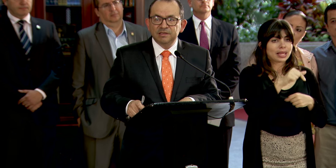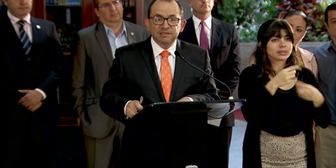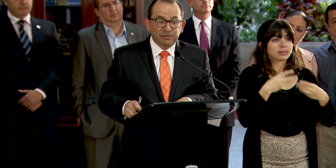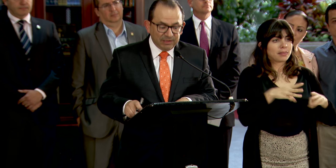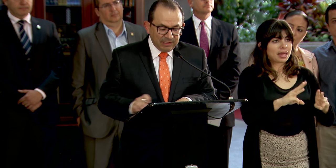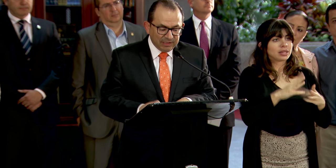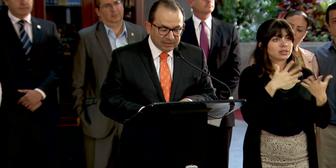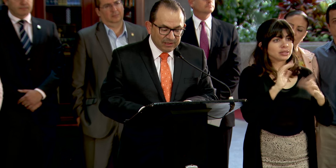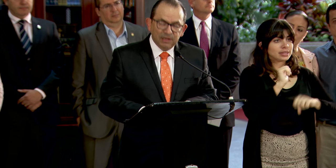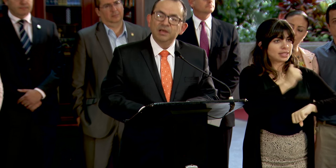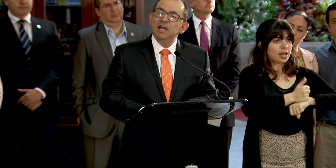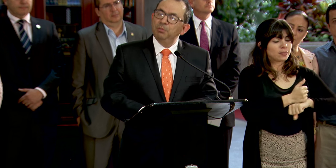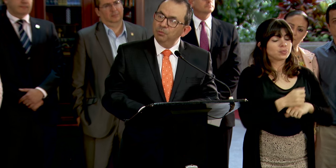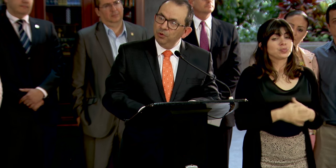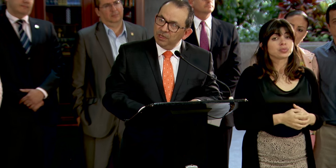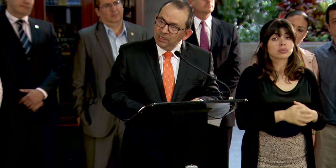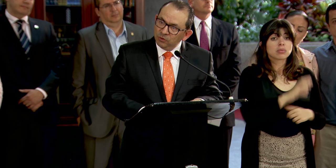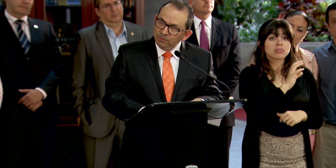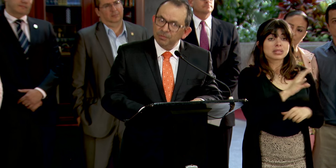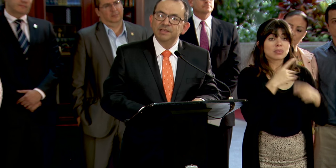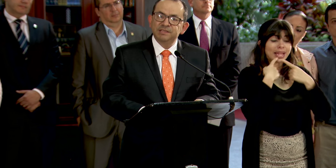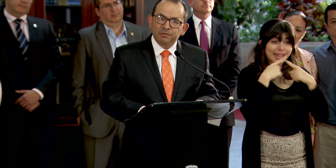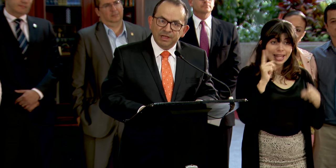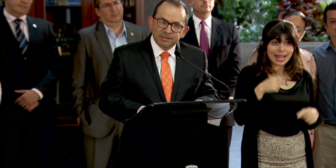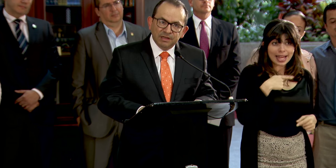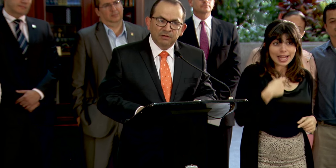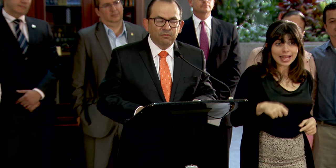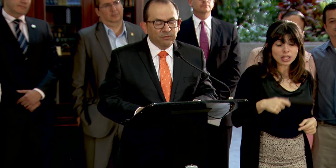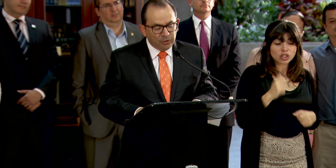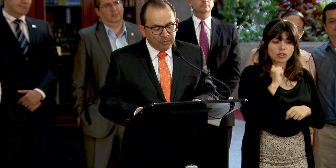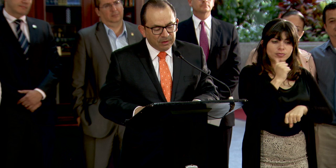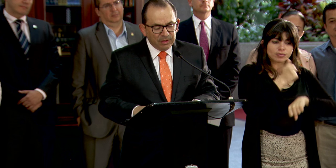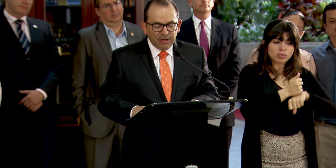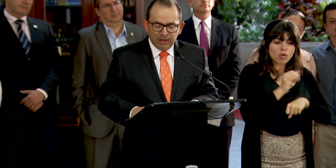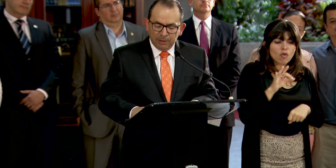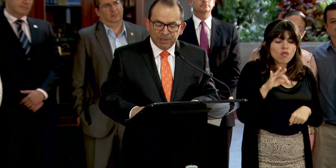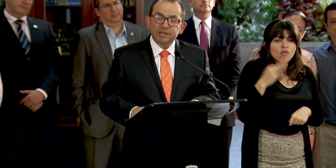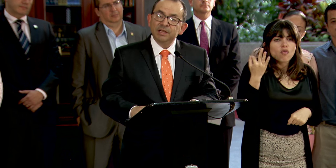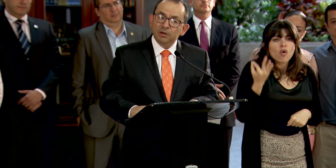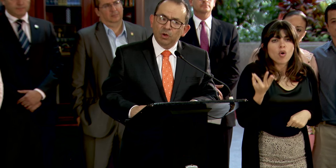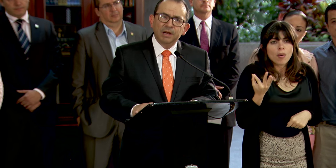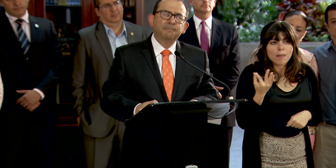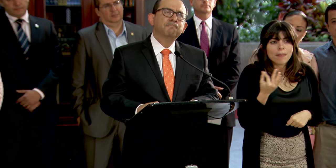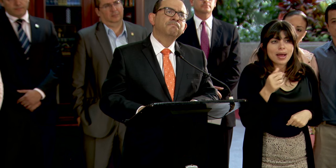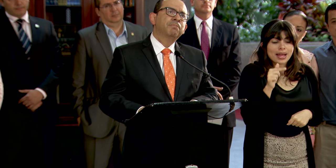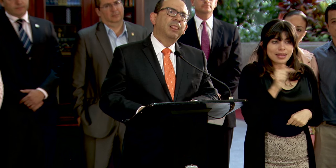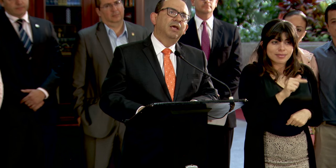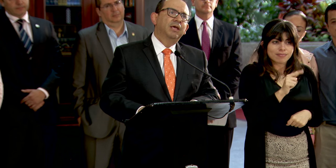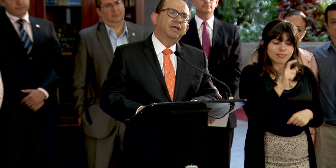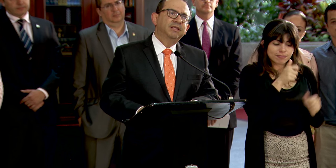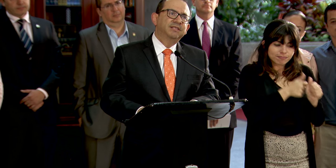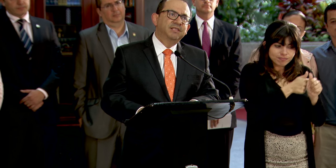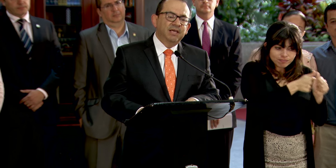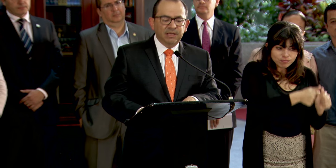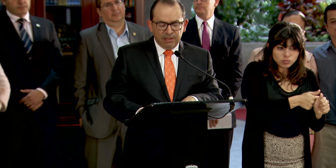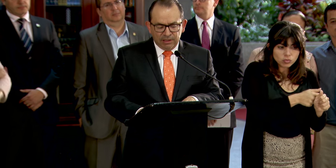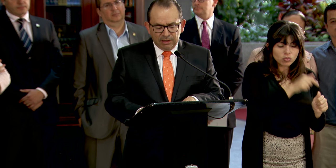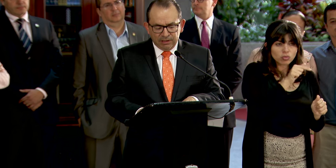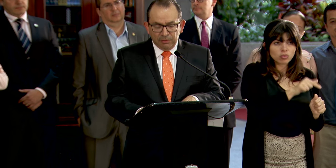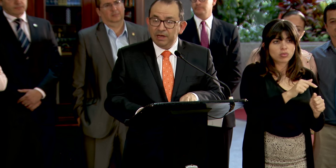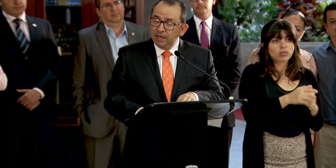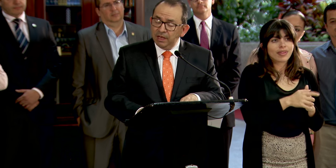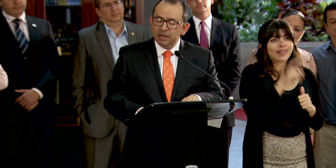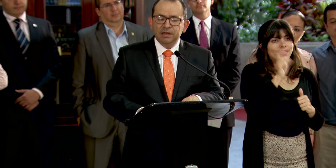medidas establecidas. El propio decreto establece la forma a partir de la cual se